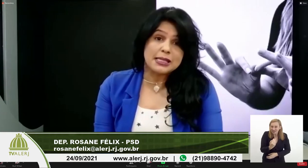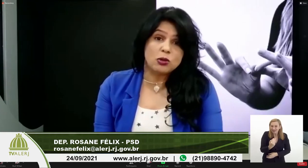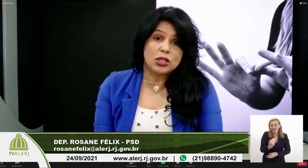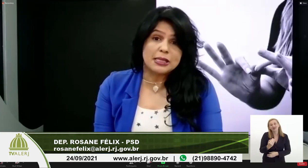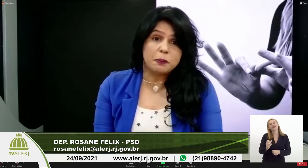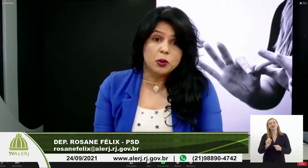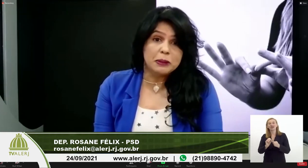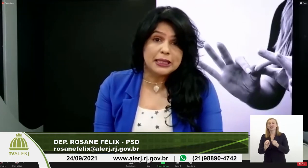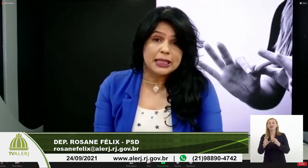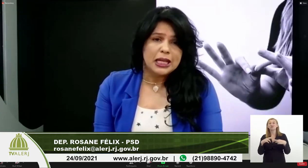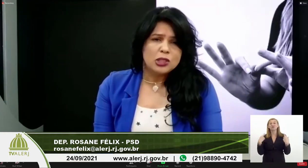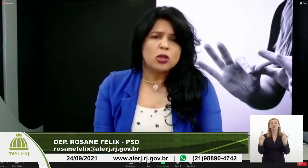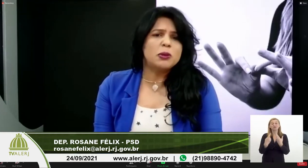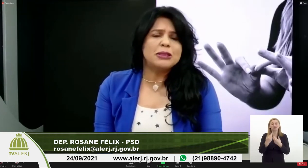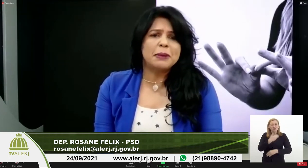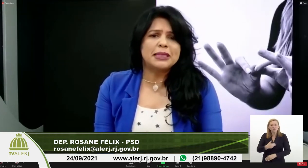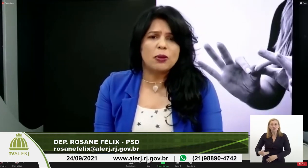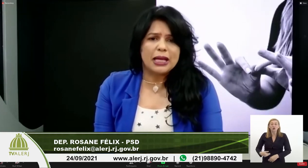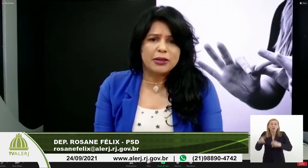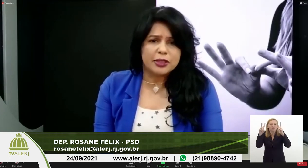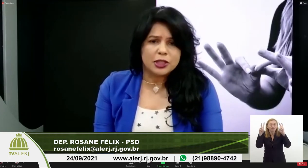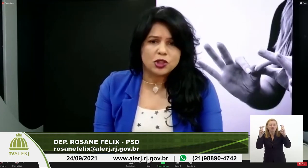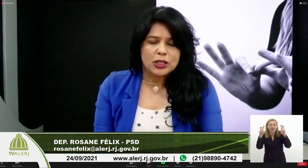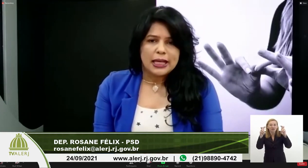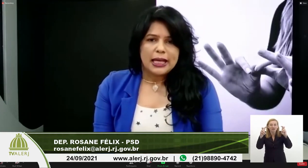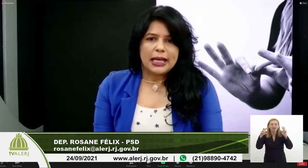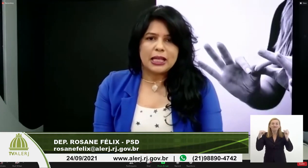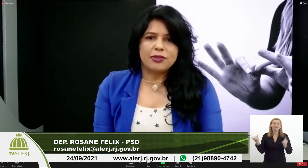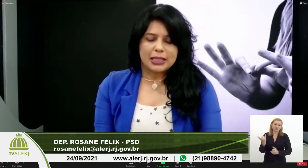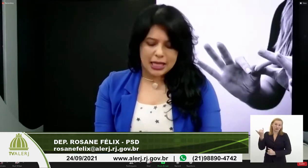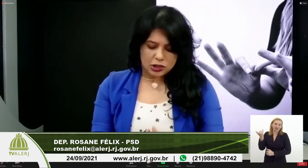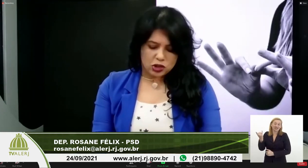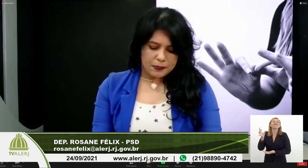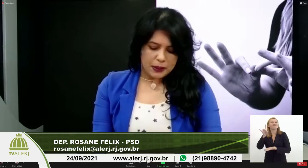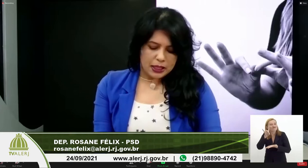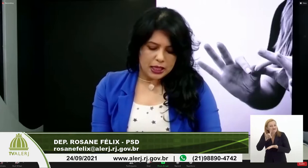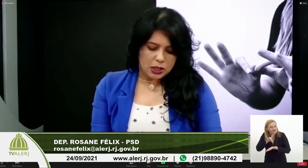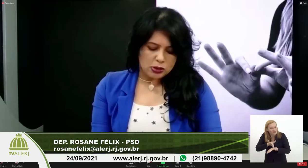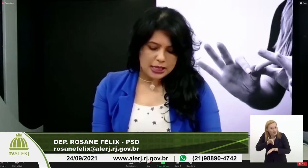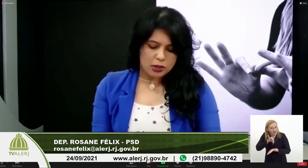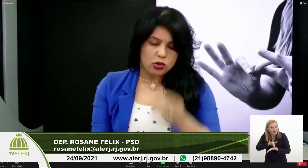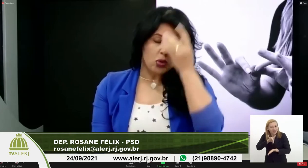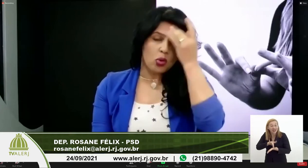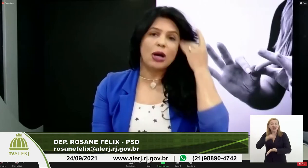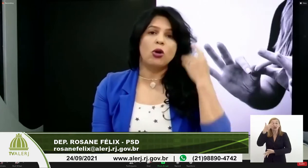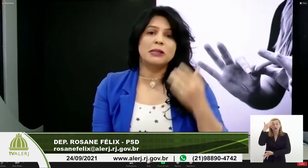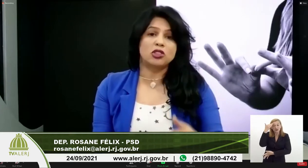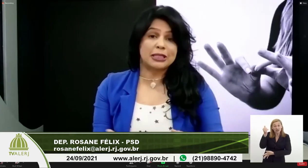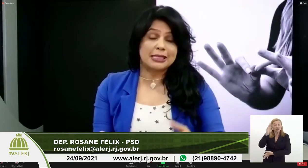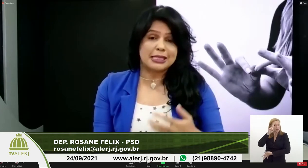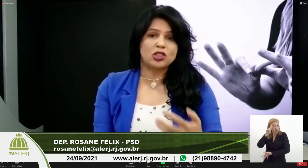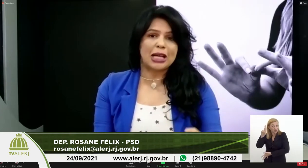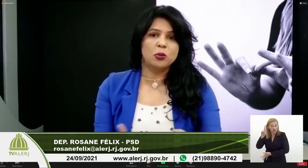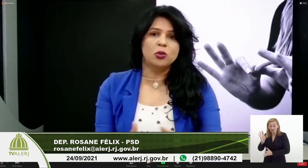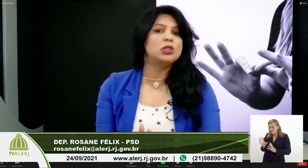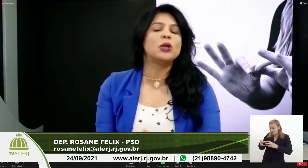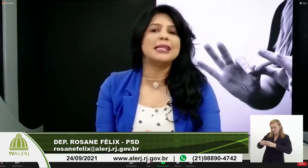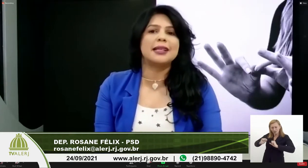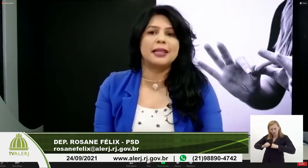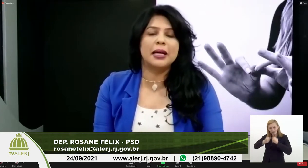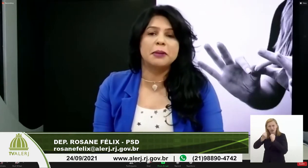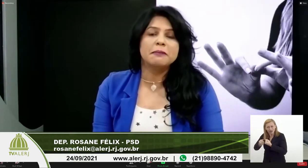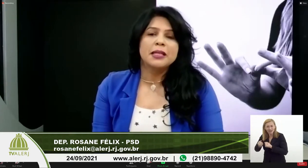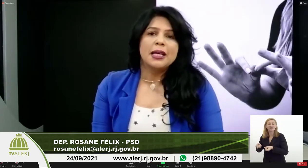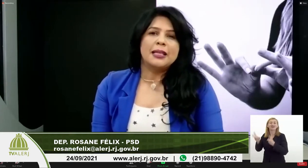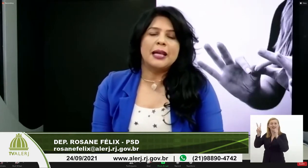realizarmos essa audiência pública sobre um tema tão relevante, na verdade eu sei que o senhor, a comissão já tem se dedicado muito